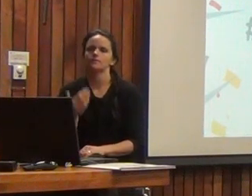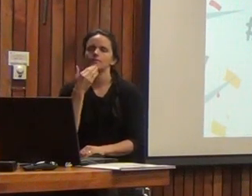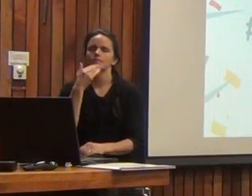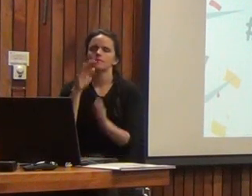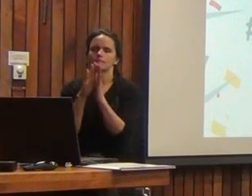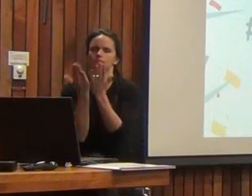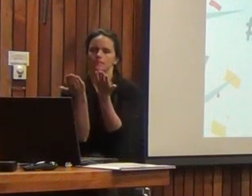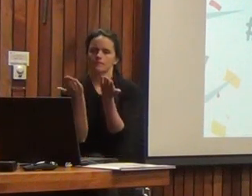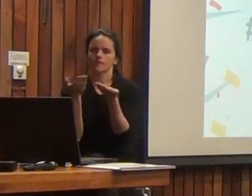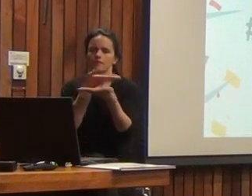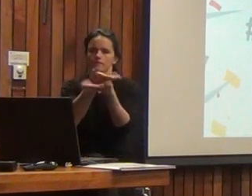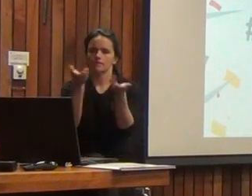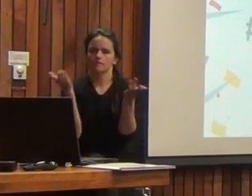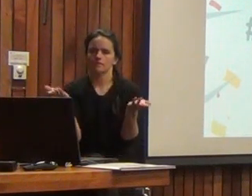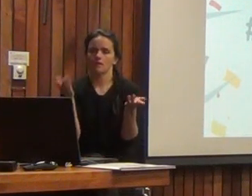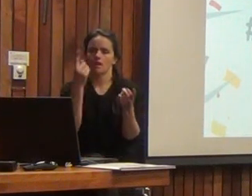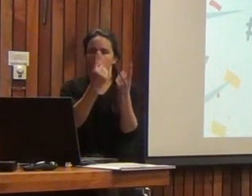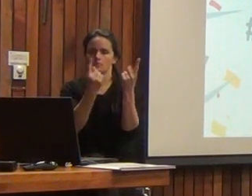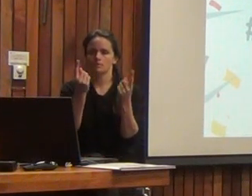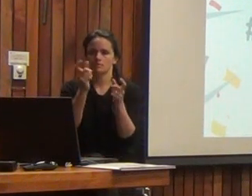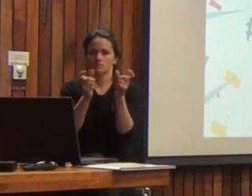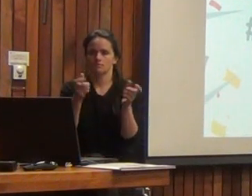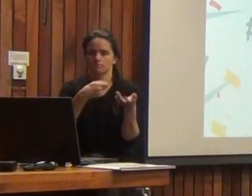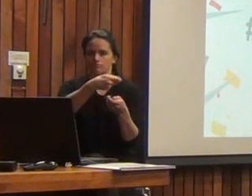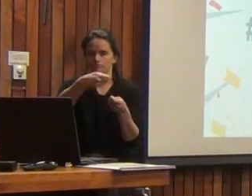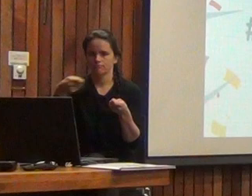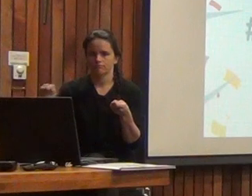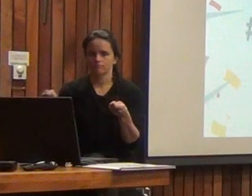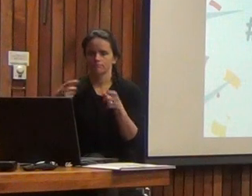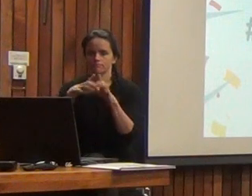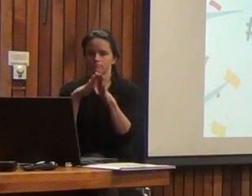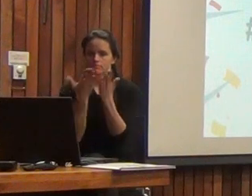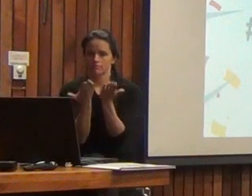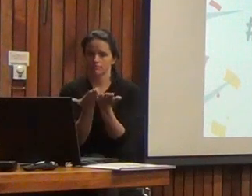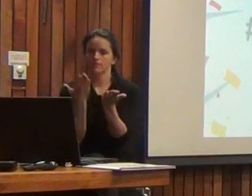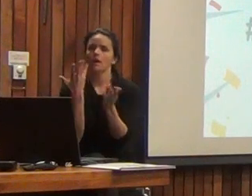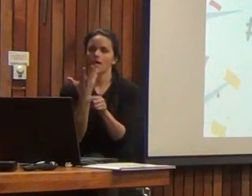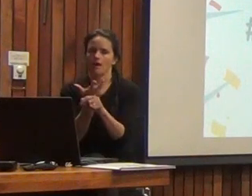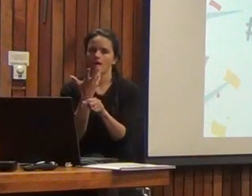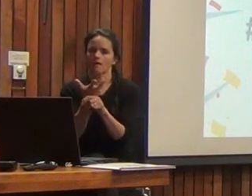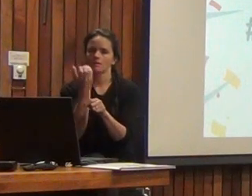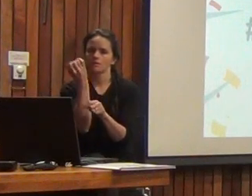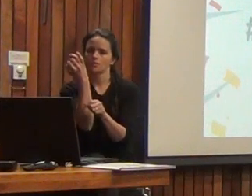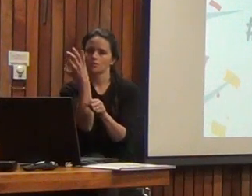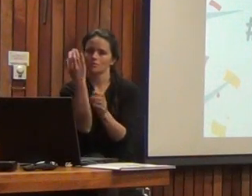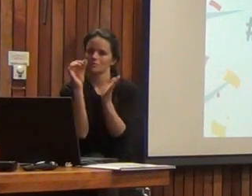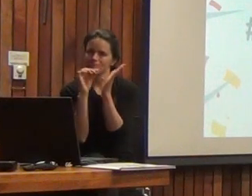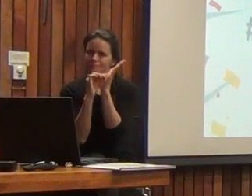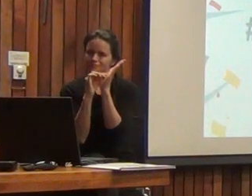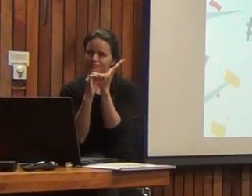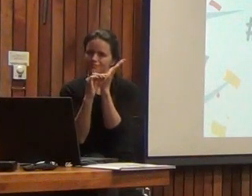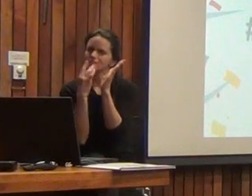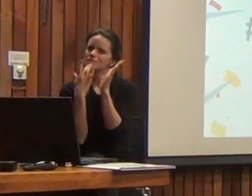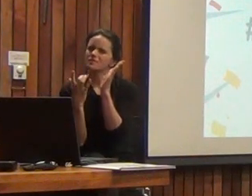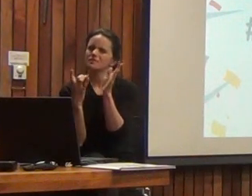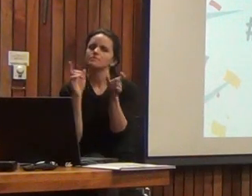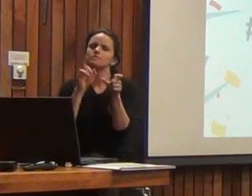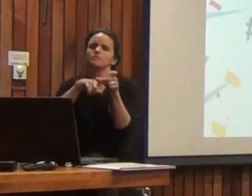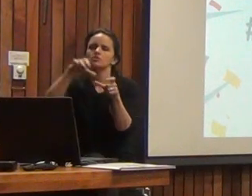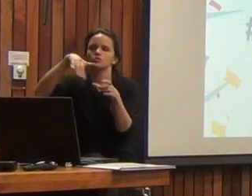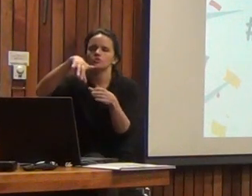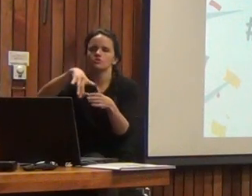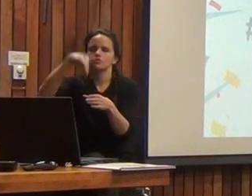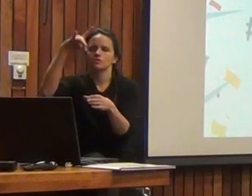díptico que le han entregado al entrar a la sala, hay un número pequeño. Este número es para participar en el